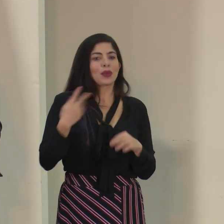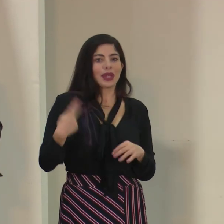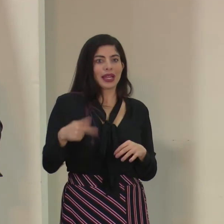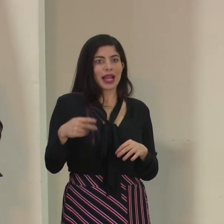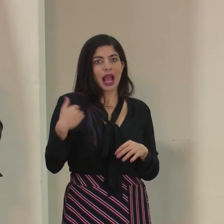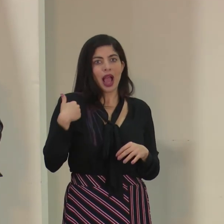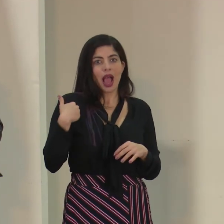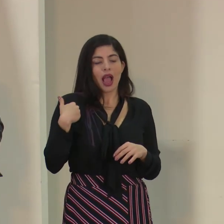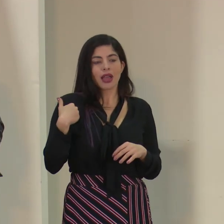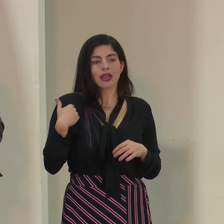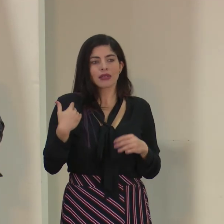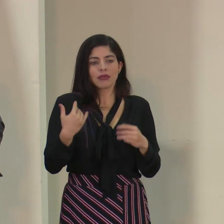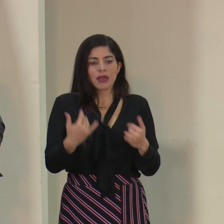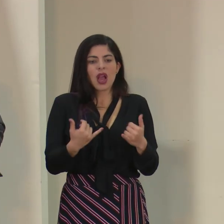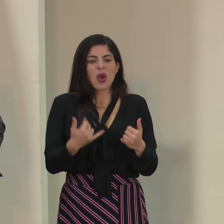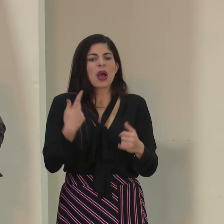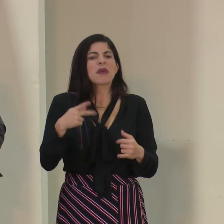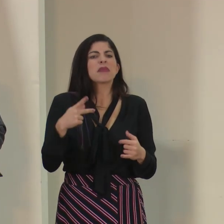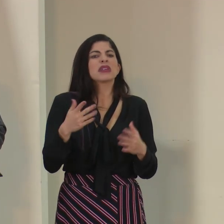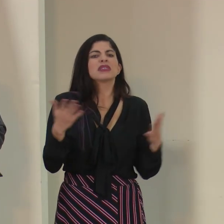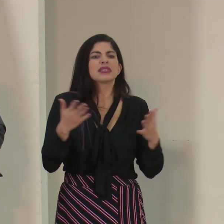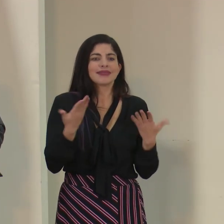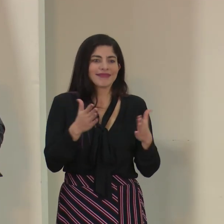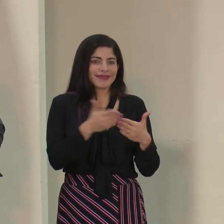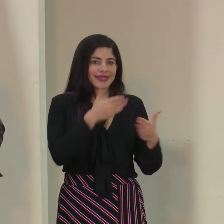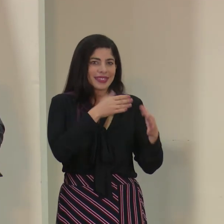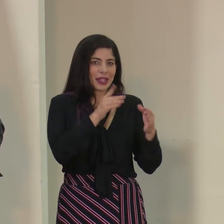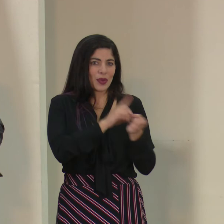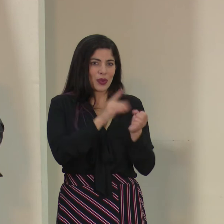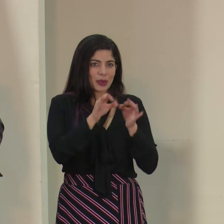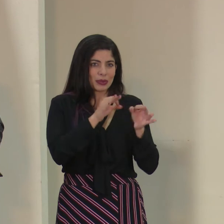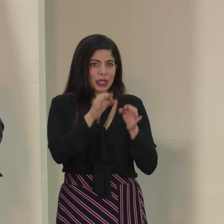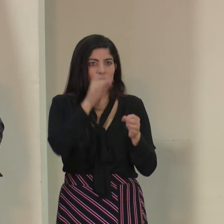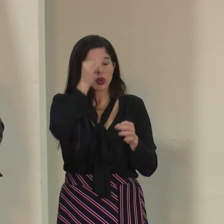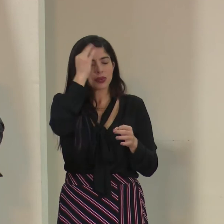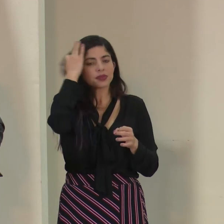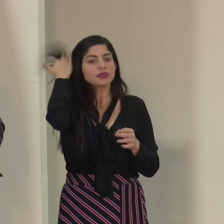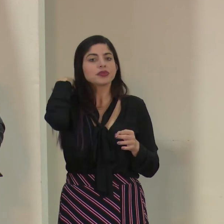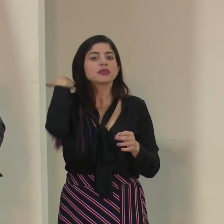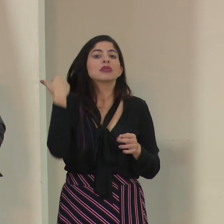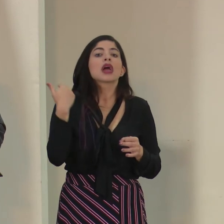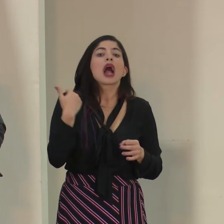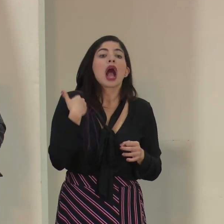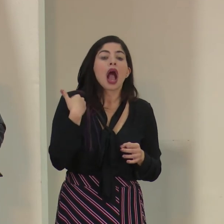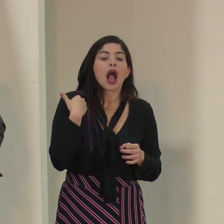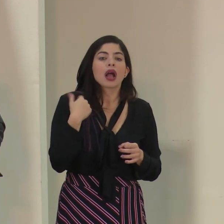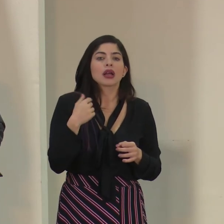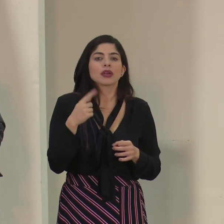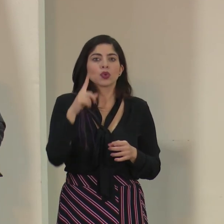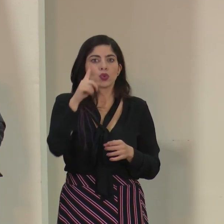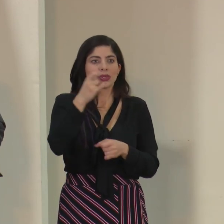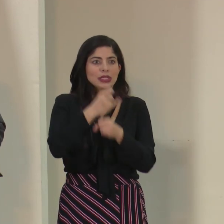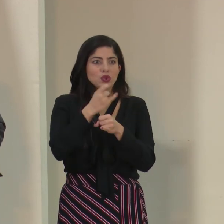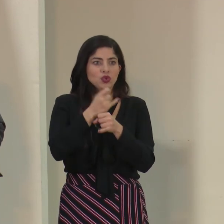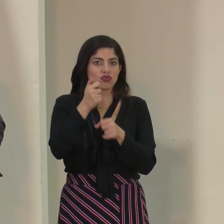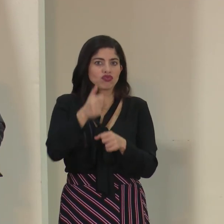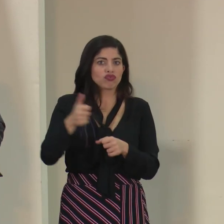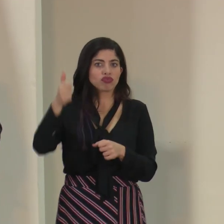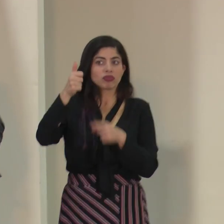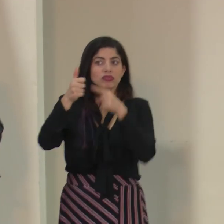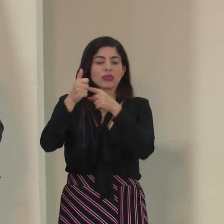tenemos, en este caso lo que ya han descrito los médicos, tenemos una instancia, una institución